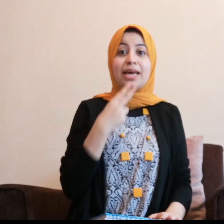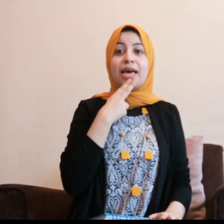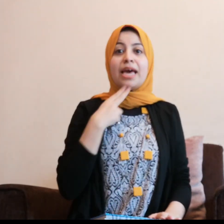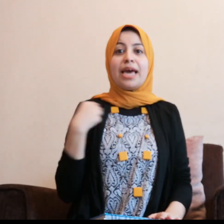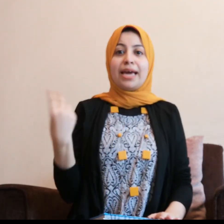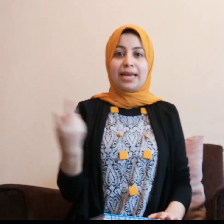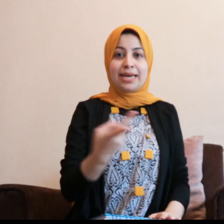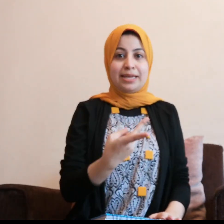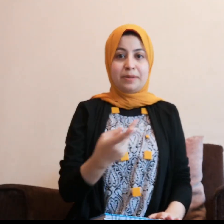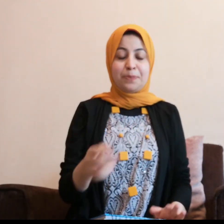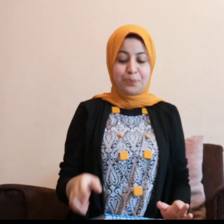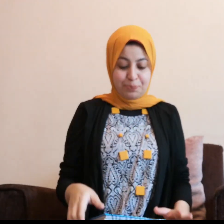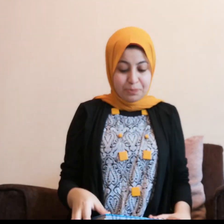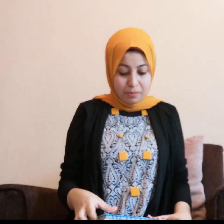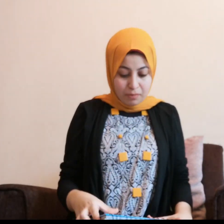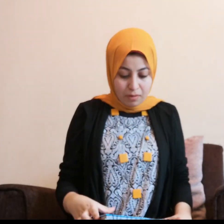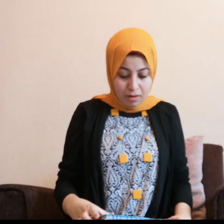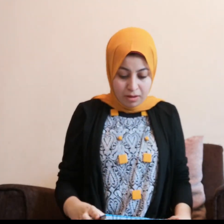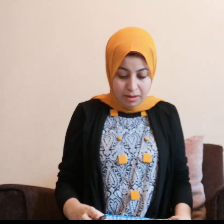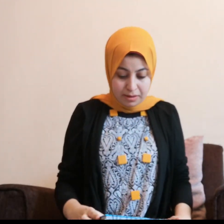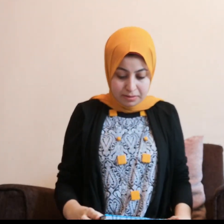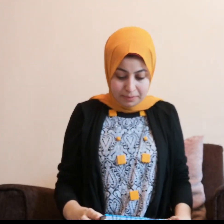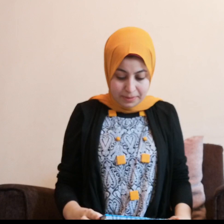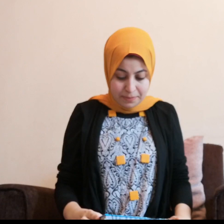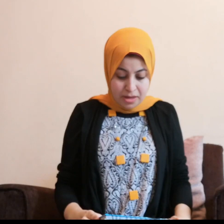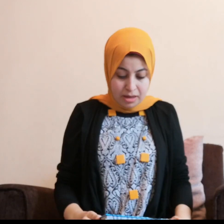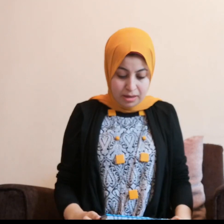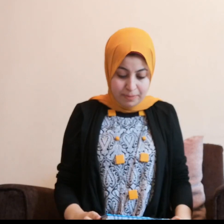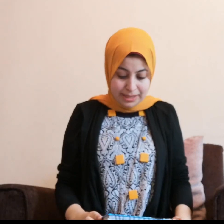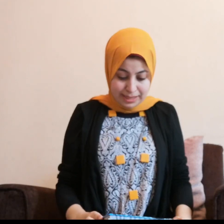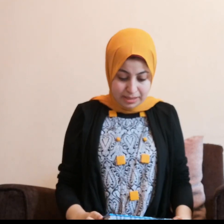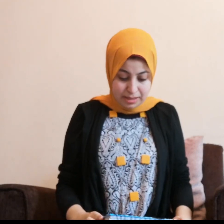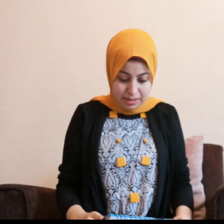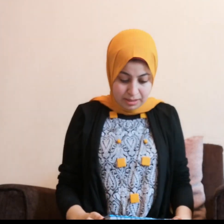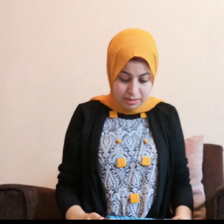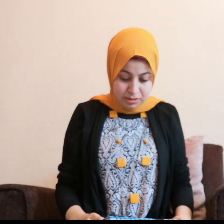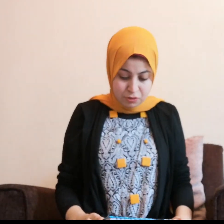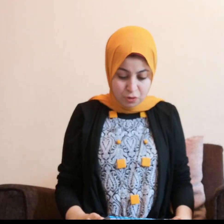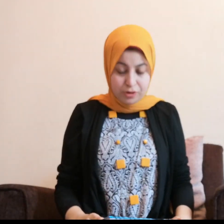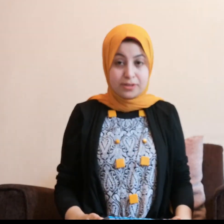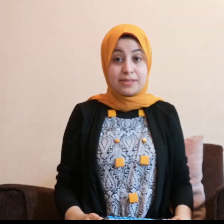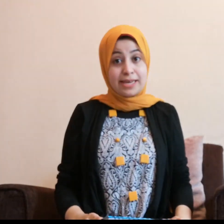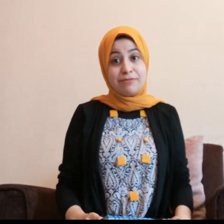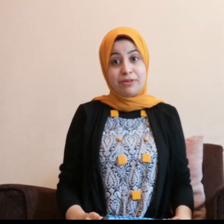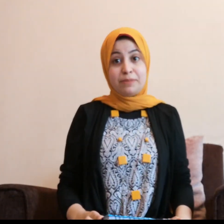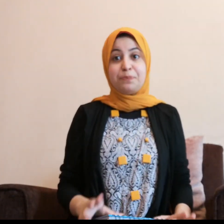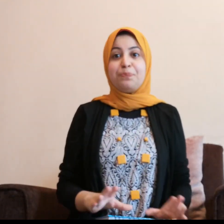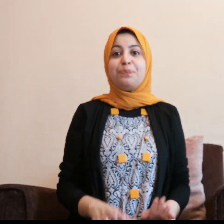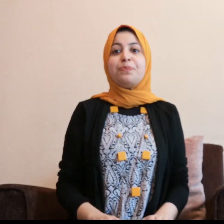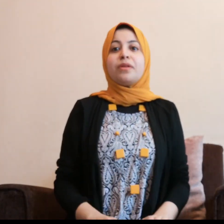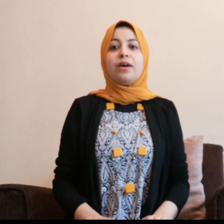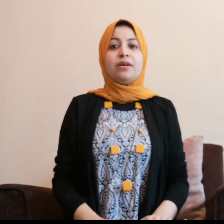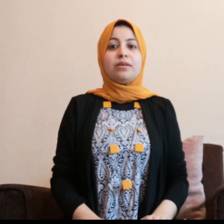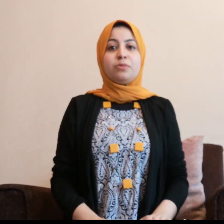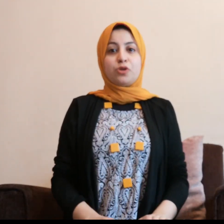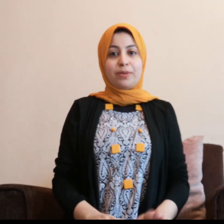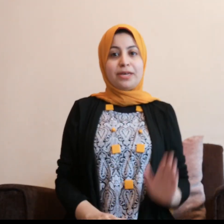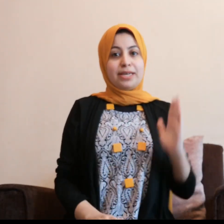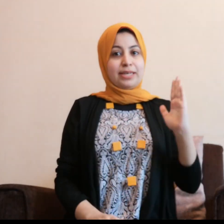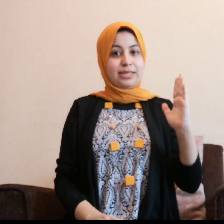الخير اه تمام بعد كده اشارة ساكن فين اه بص يا جماعة انا